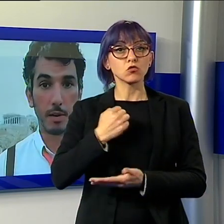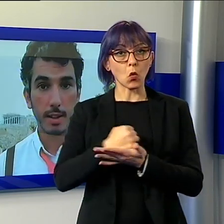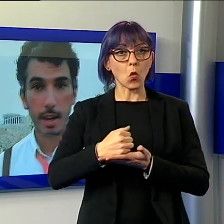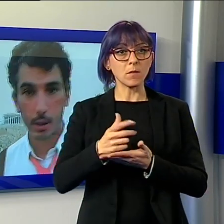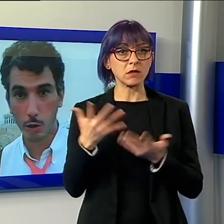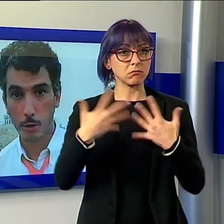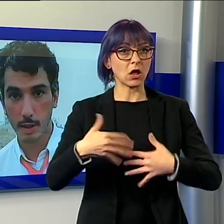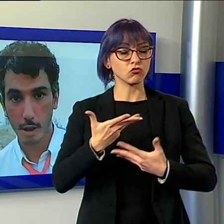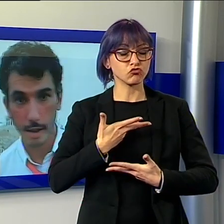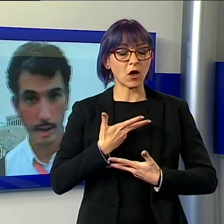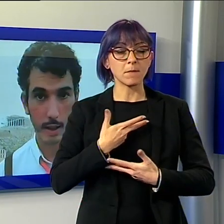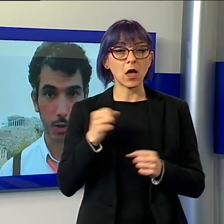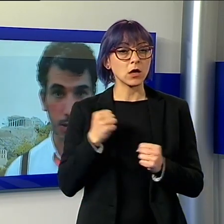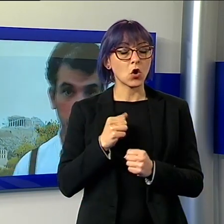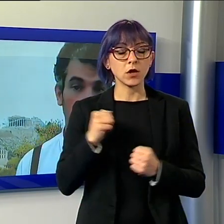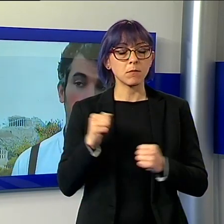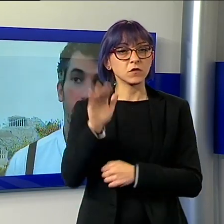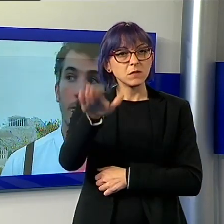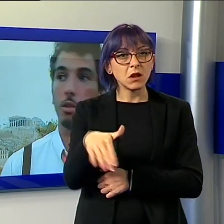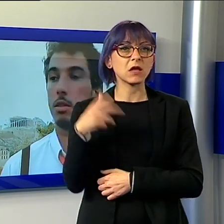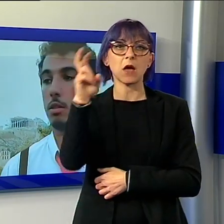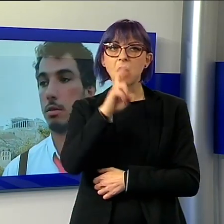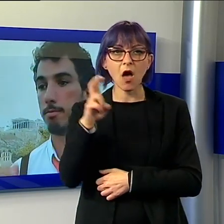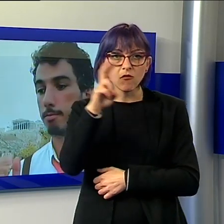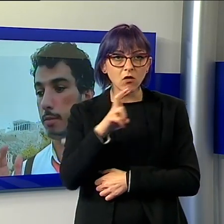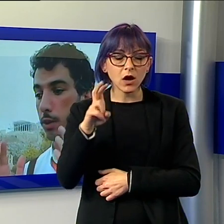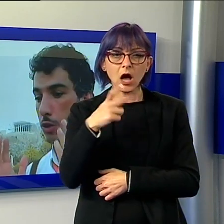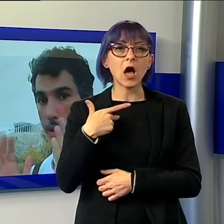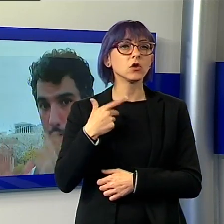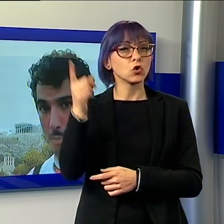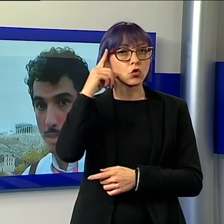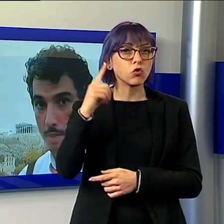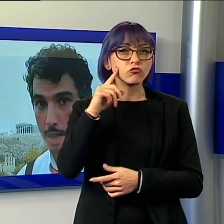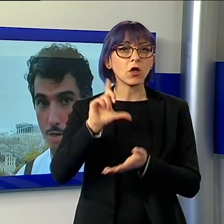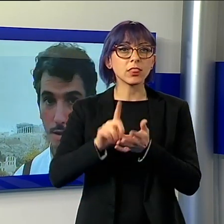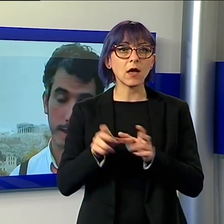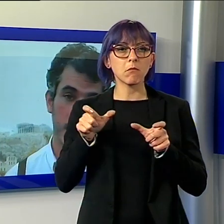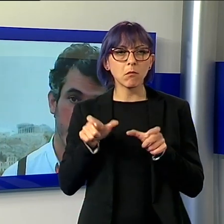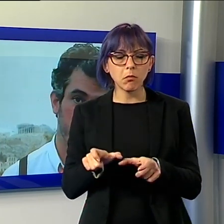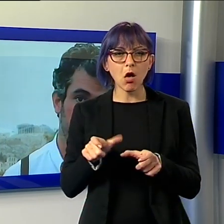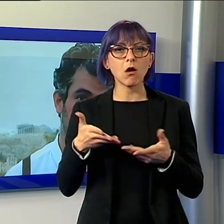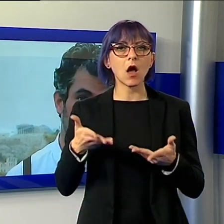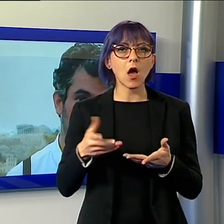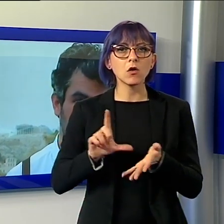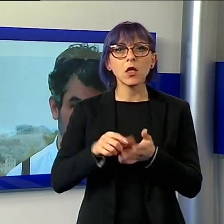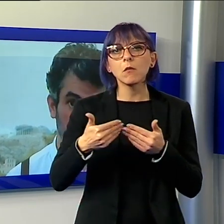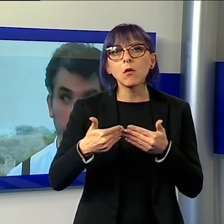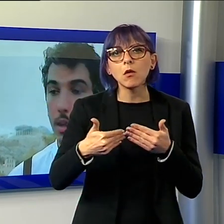nominare un avvocato, né mi ha dato sapere quando finirà questo fermo. Hanno sequestrato il mio telefono e le mie cose, sebbene non mi venga